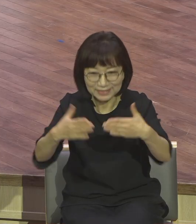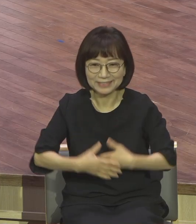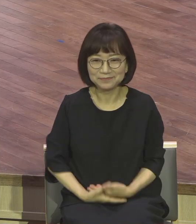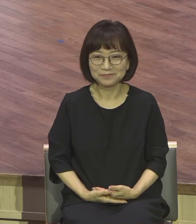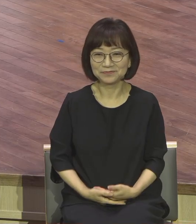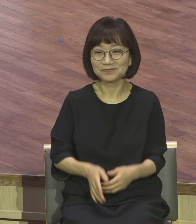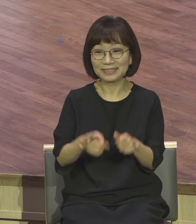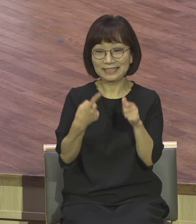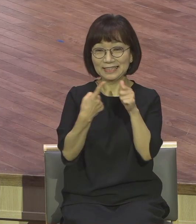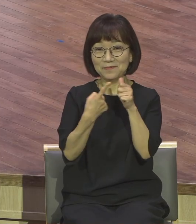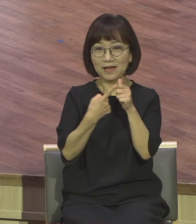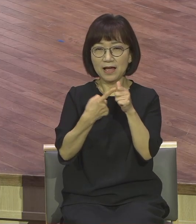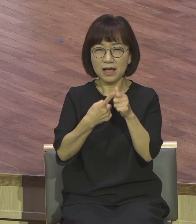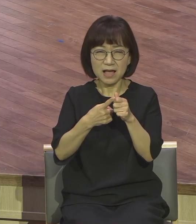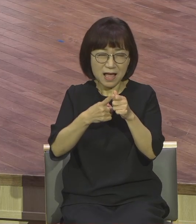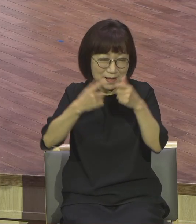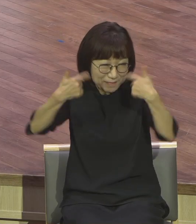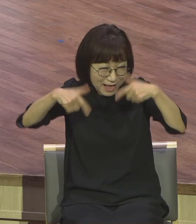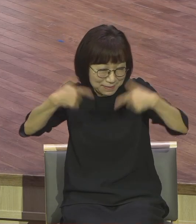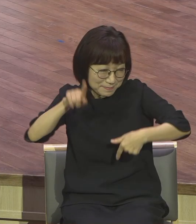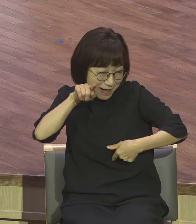첫째로 날로 새로운 신앙생활